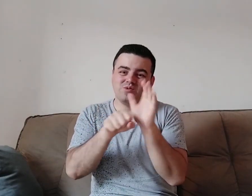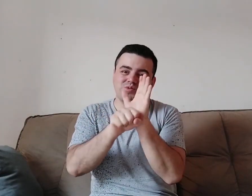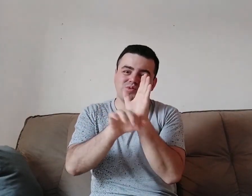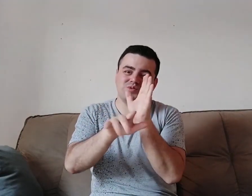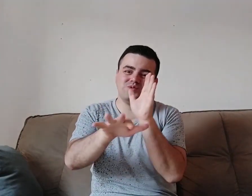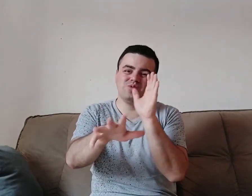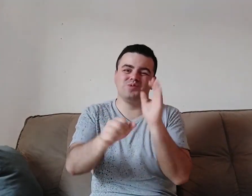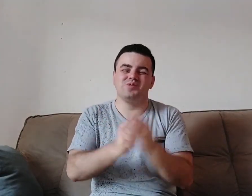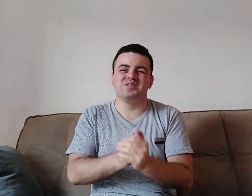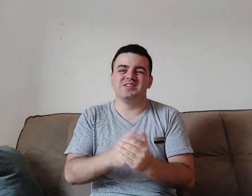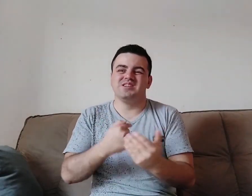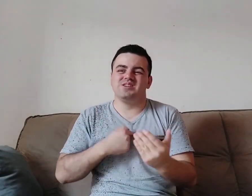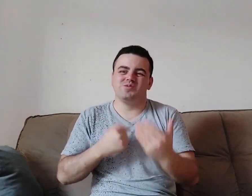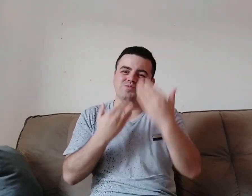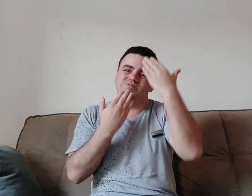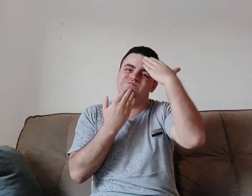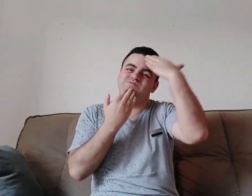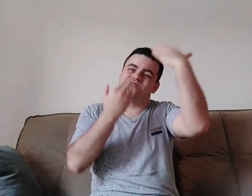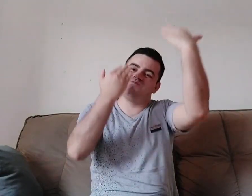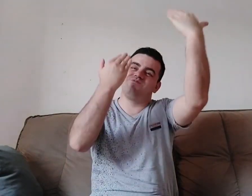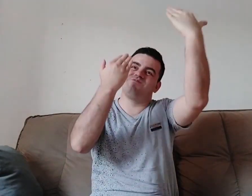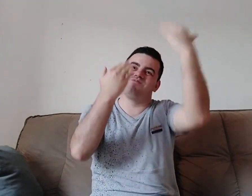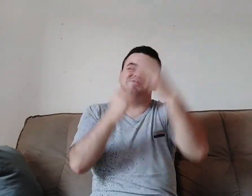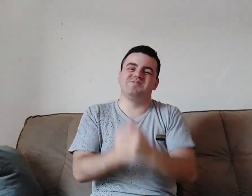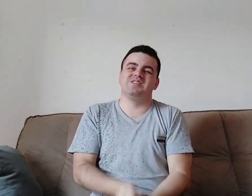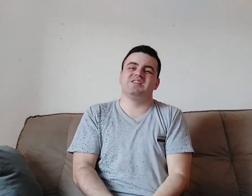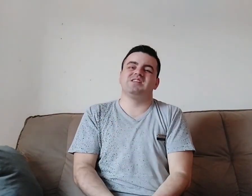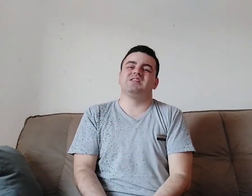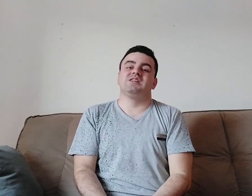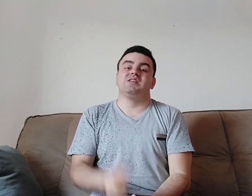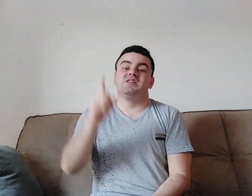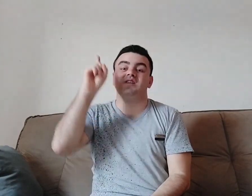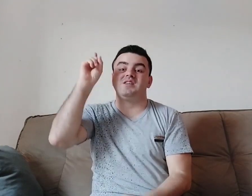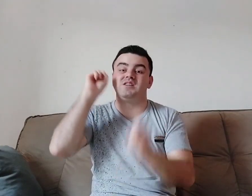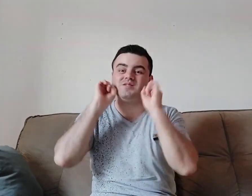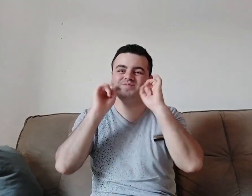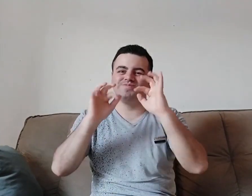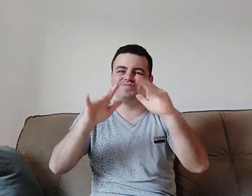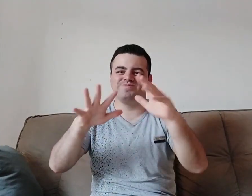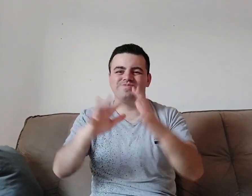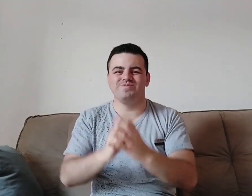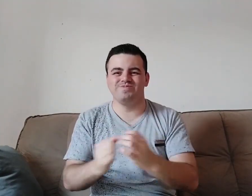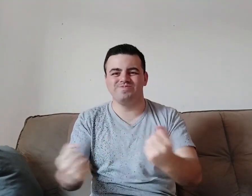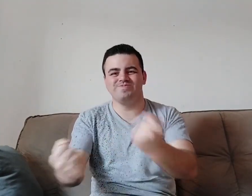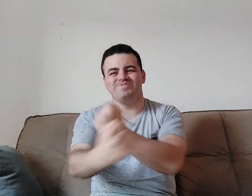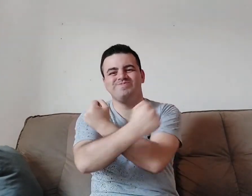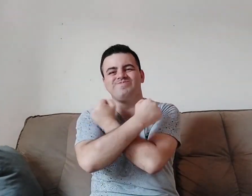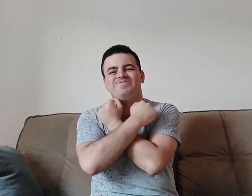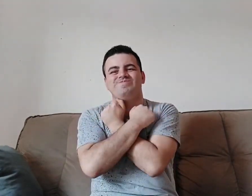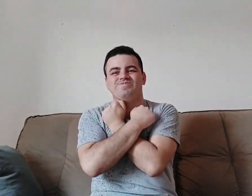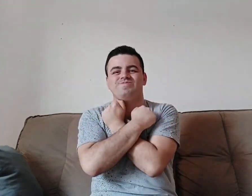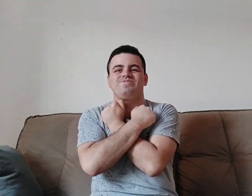a todos que trabalham com vocês na Universidade da Libras. Muito obrigado. Que Deus abençoe vocês. Um grande abraço.